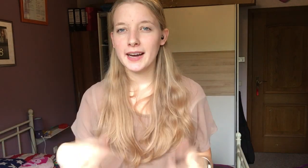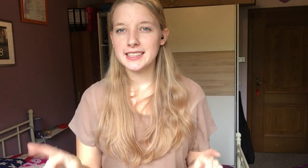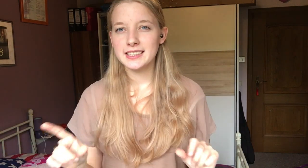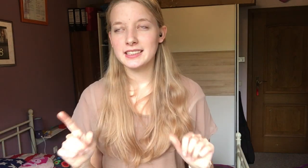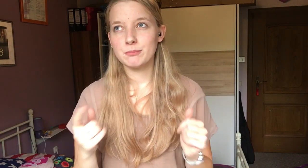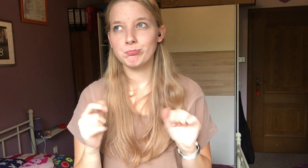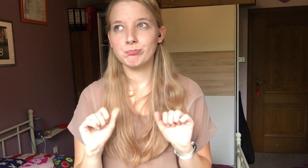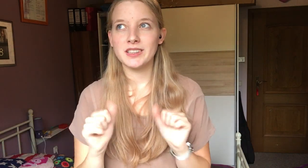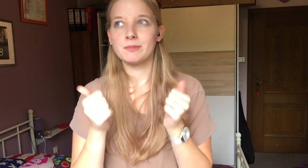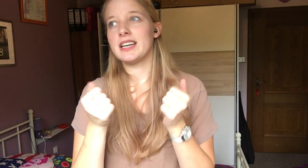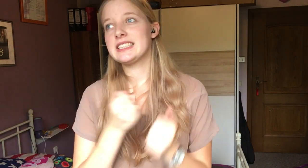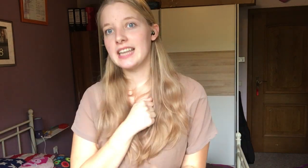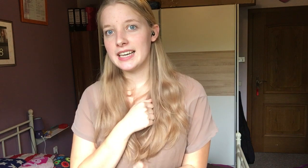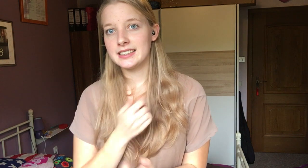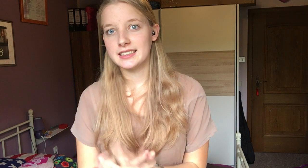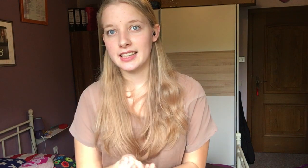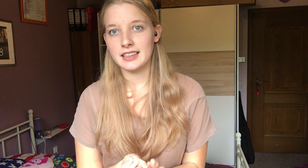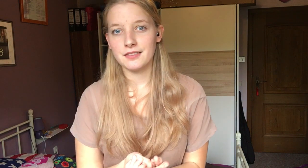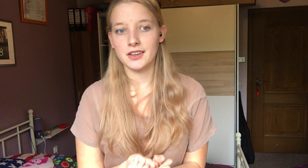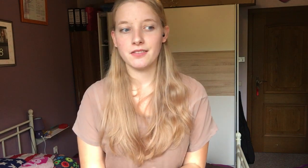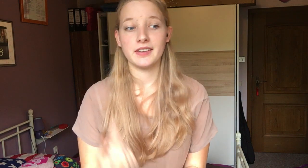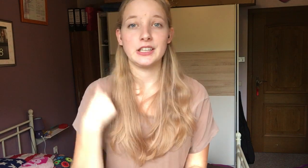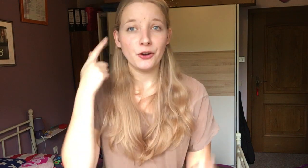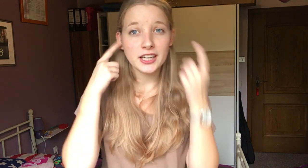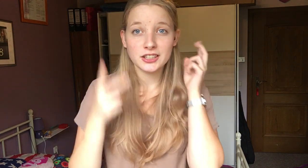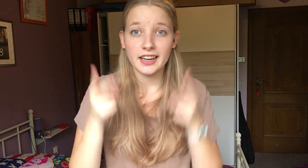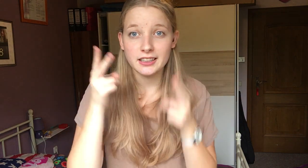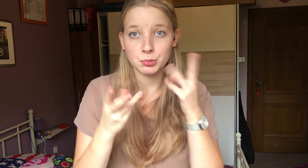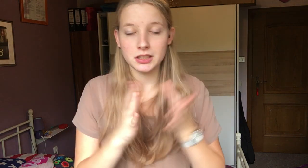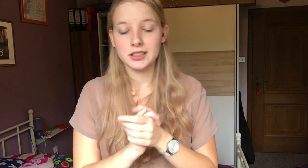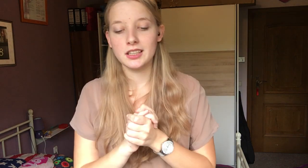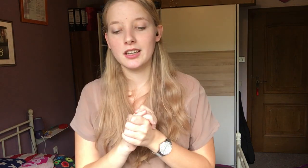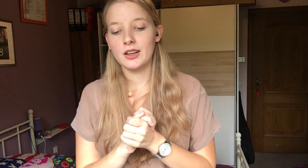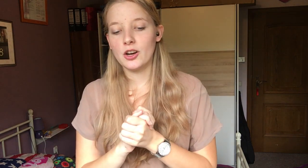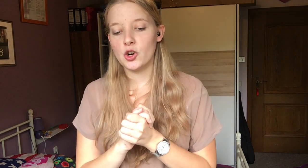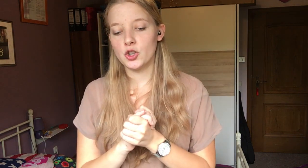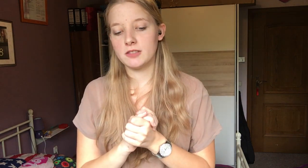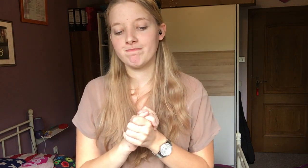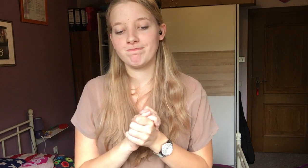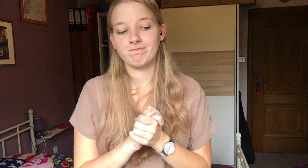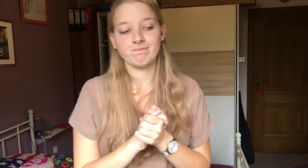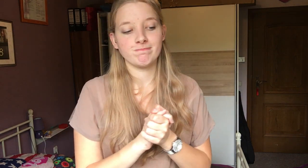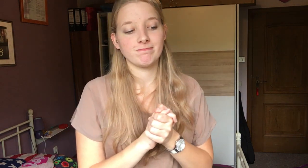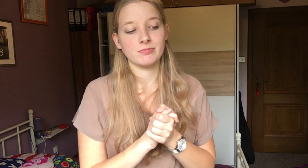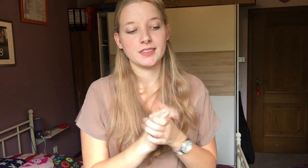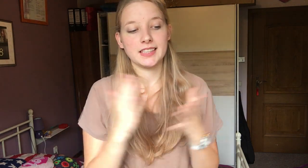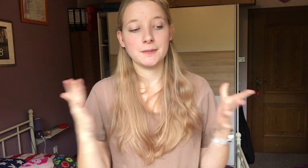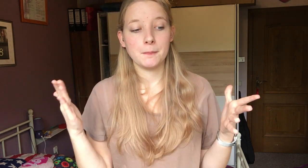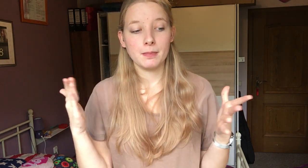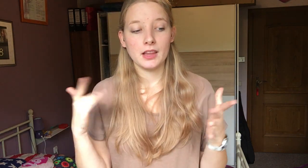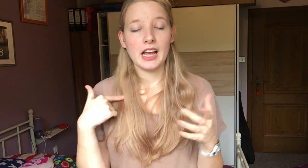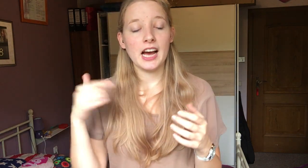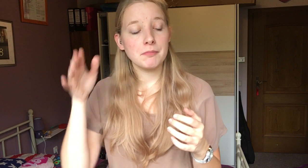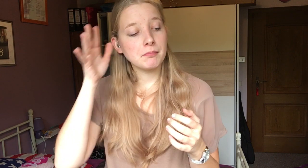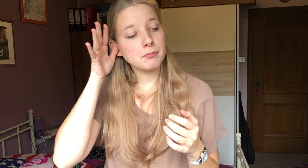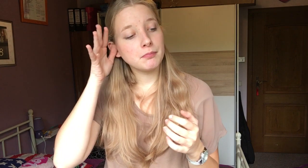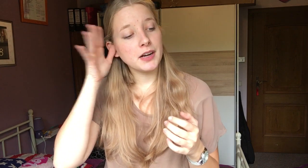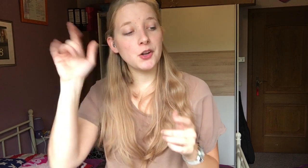meiste Angst ist halt einfach, weil ich hörgeschädigt bin und halt mein